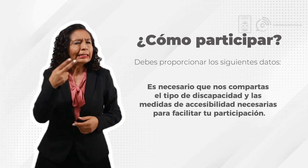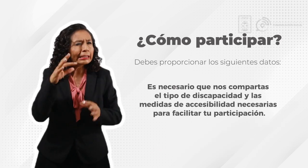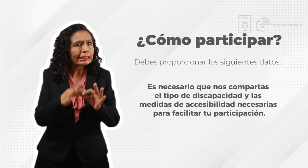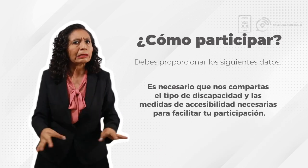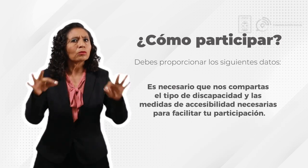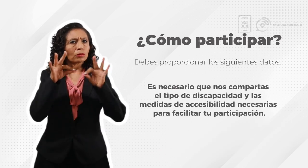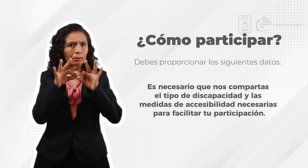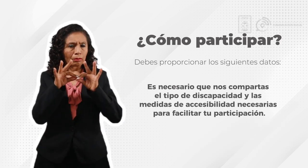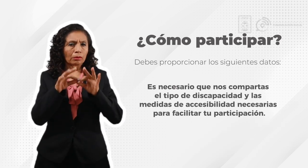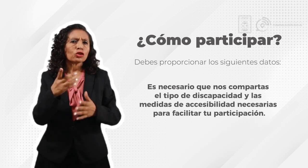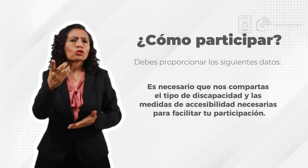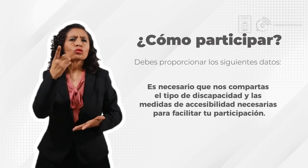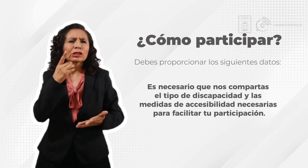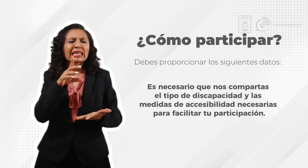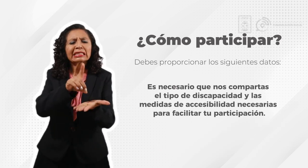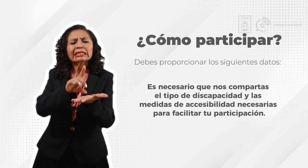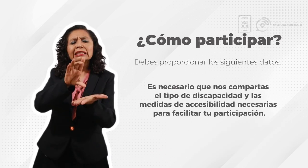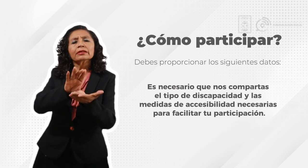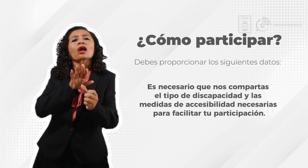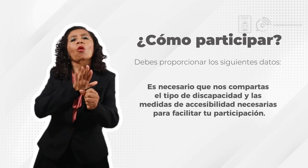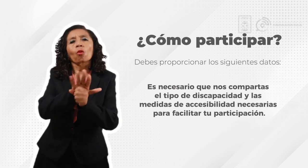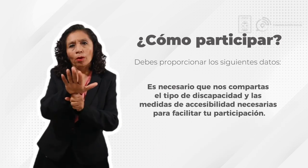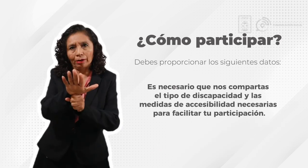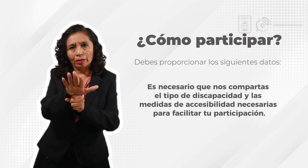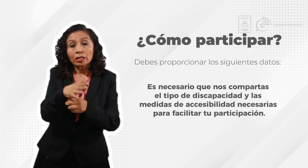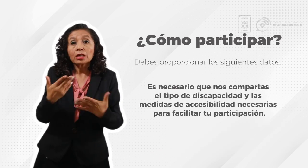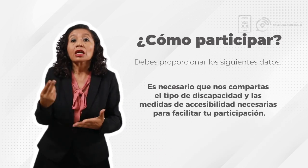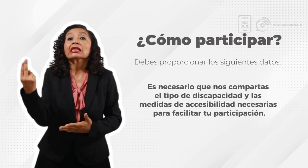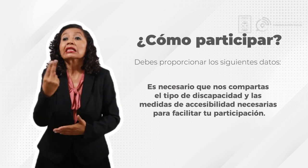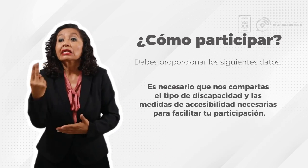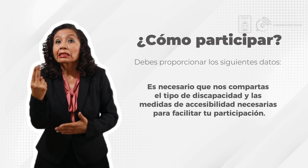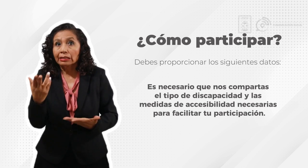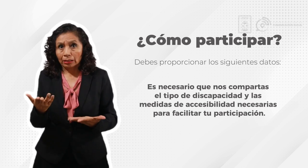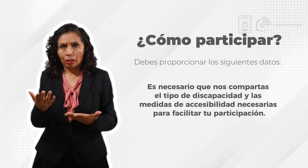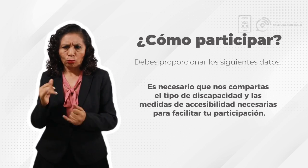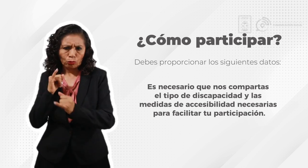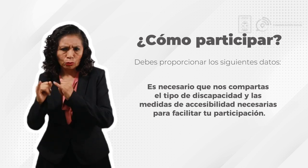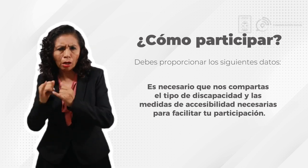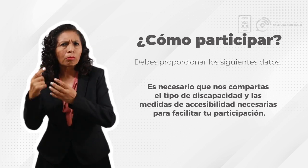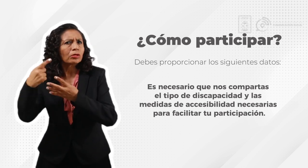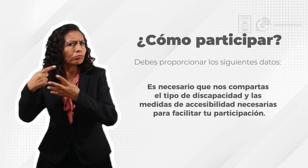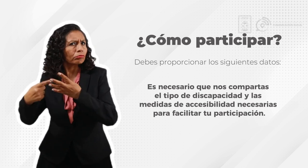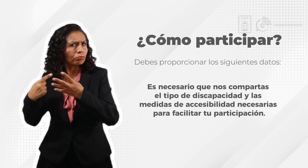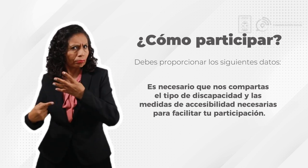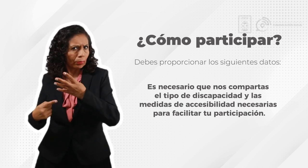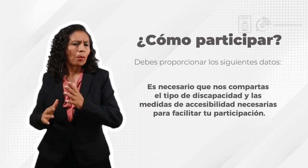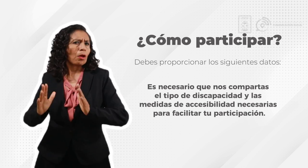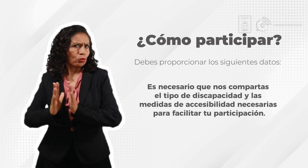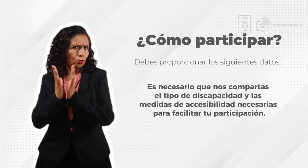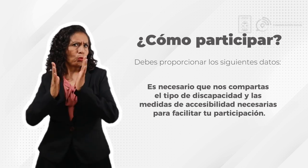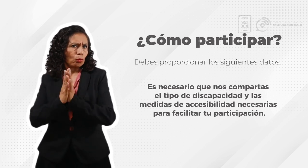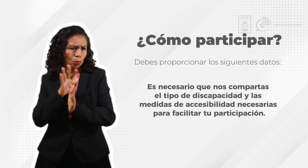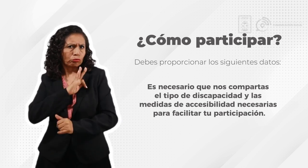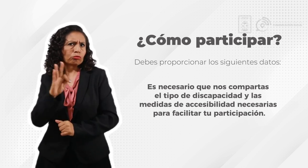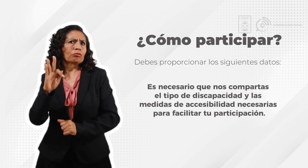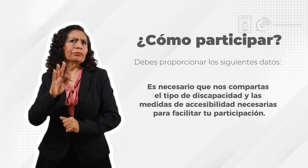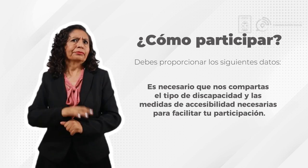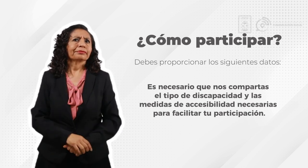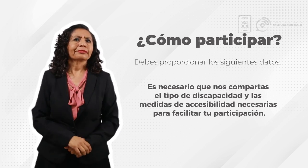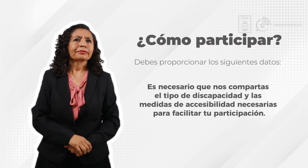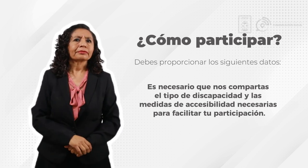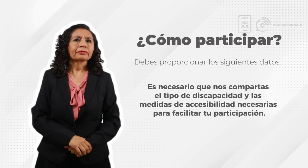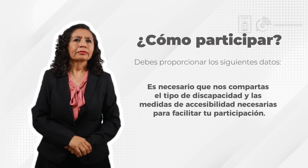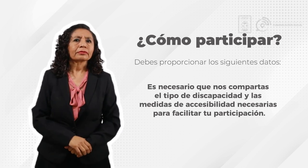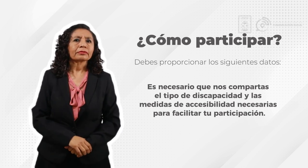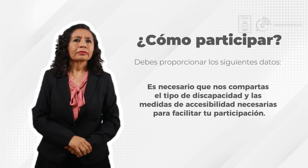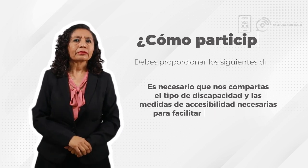Además de lo anterior, es necesario que nos compartas el tipo de discapacidad y las medidas de accesibilidad necesarias para